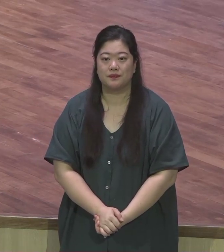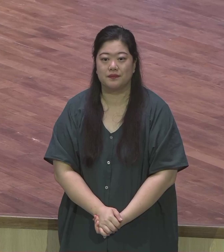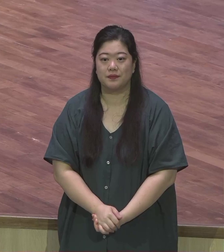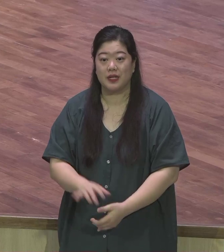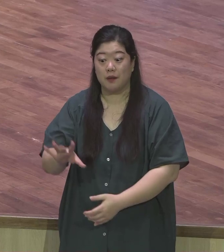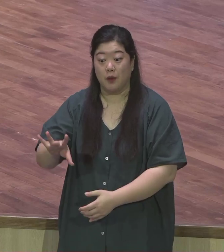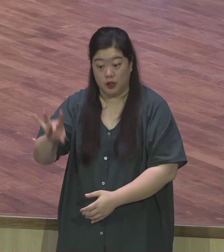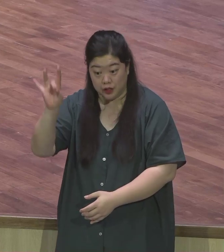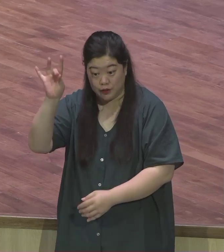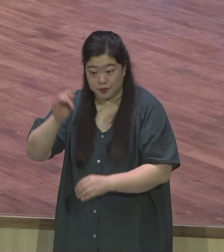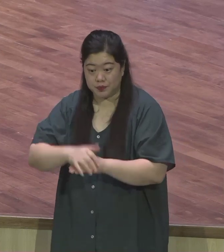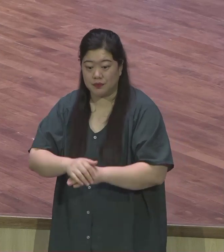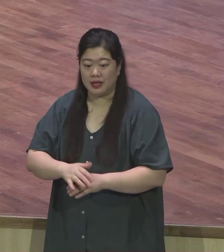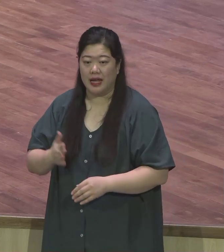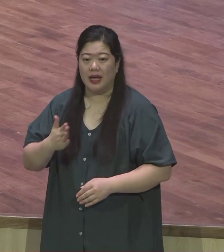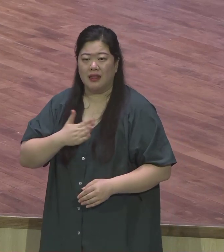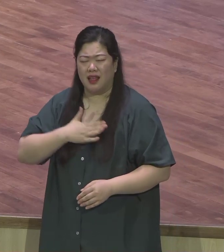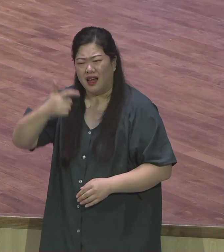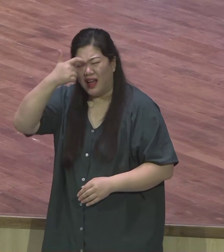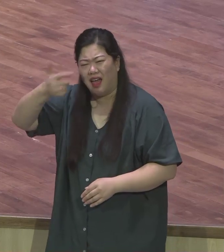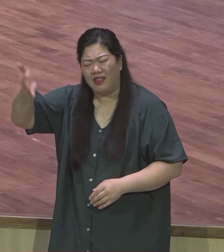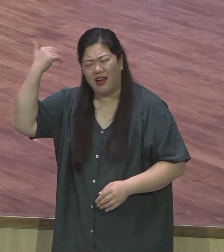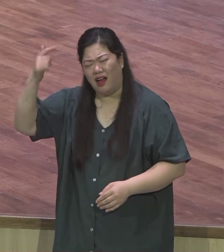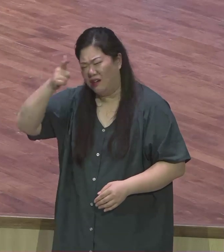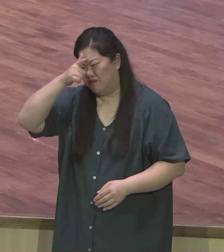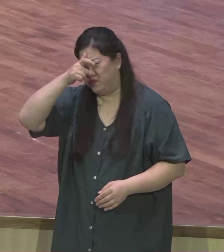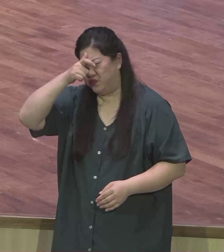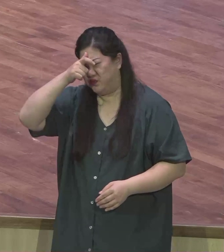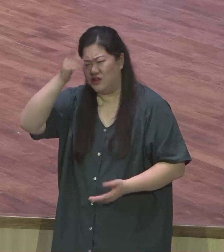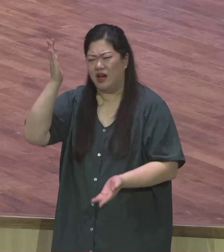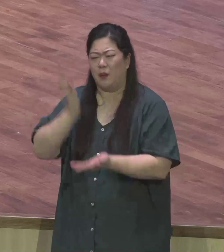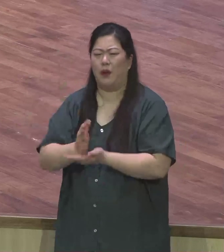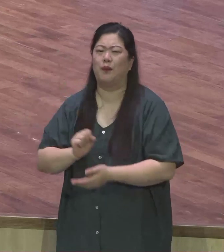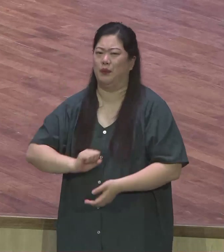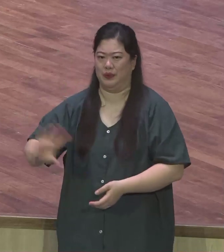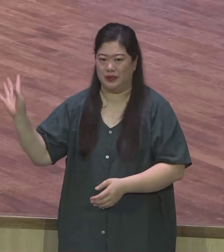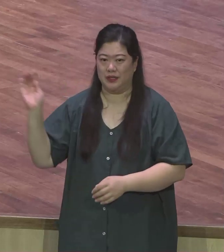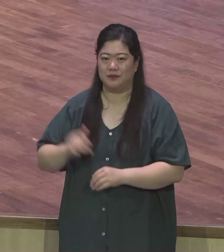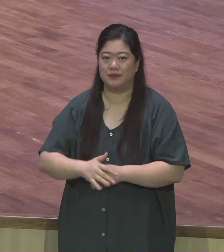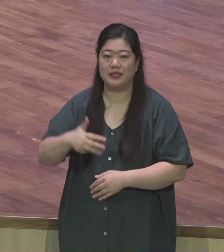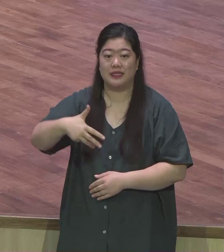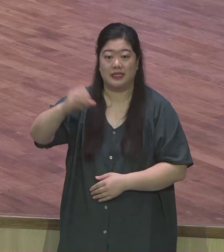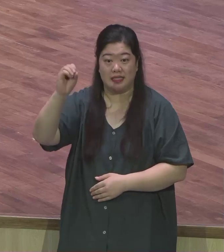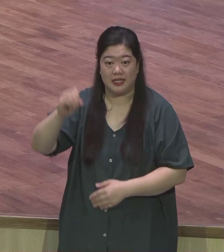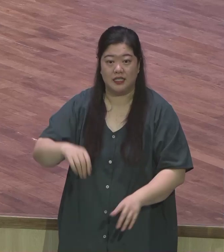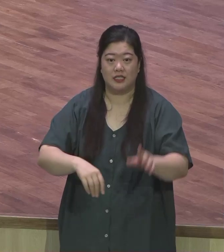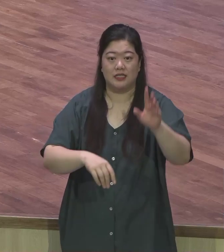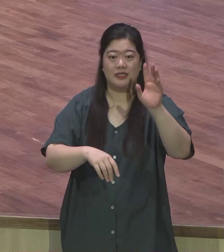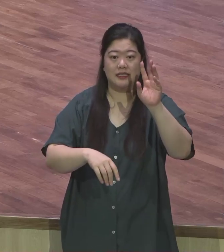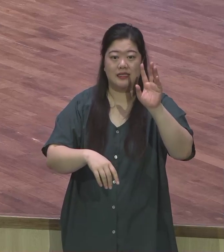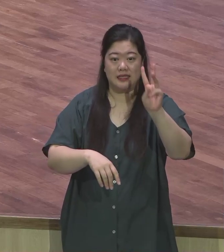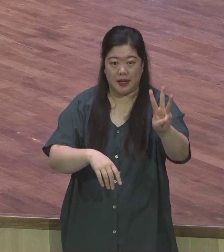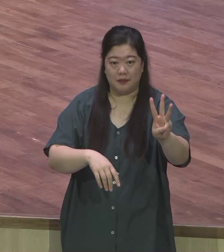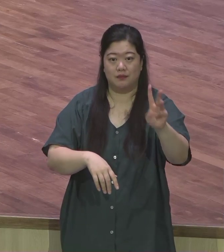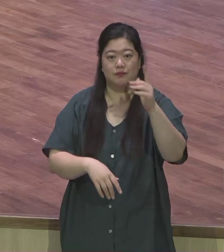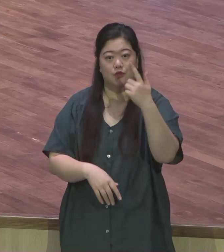말씀입니다 버려야 할 예틀의 계산법입니다 창세기 3장 6장 11장의 바리세적인 예틀 계산법에서 벗어나서